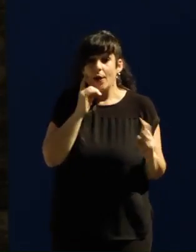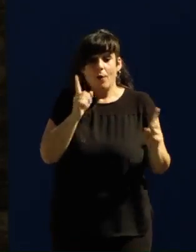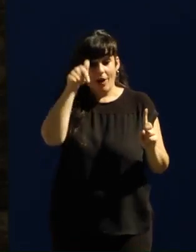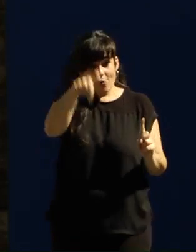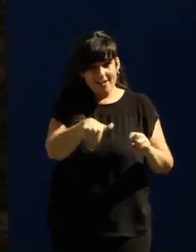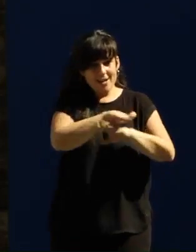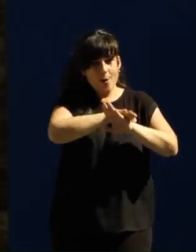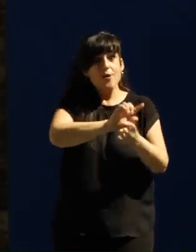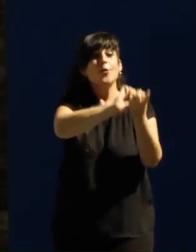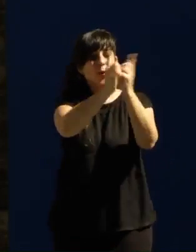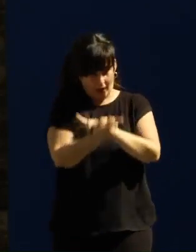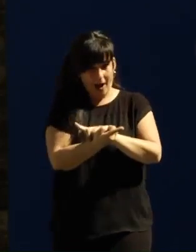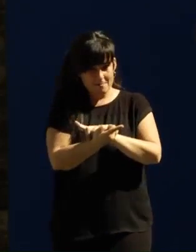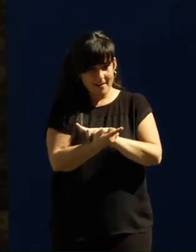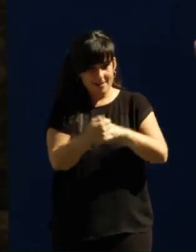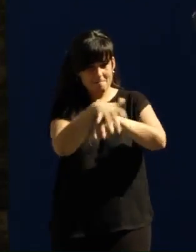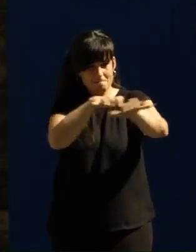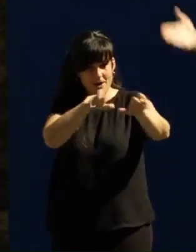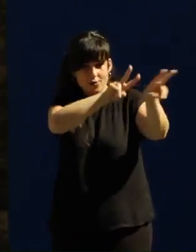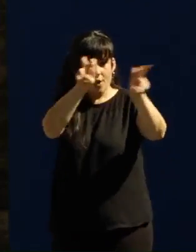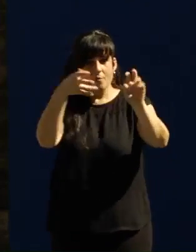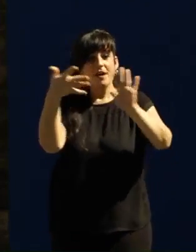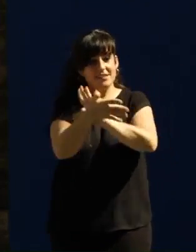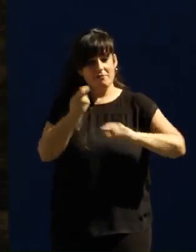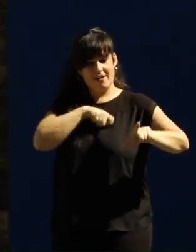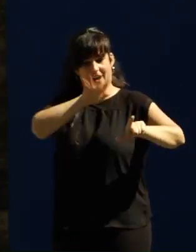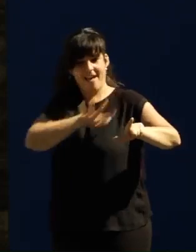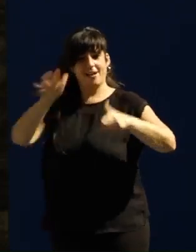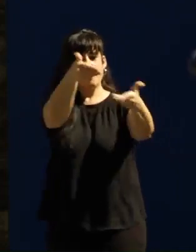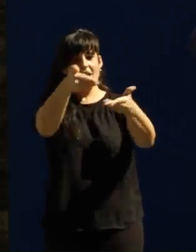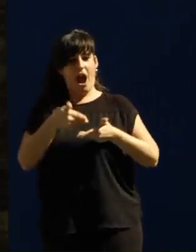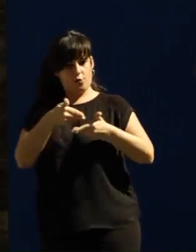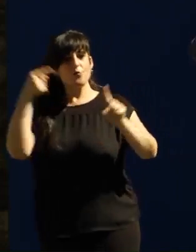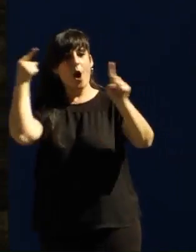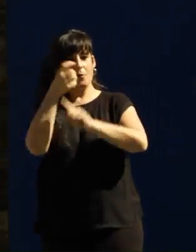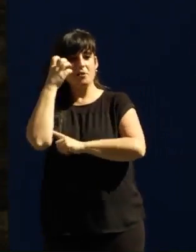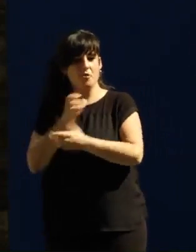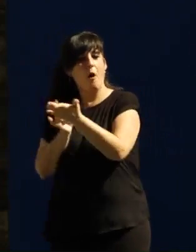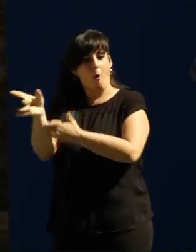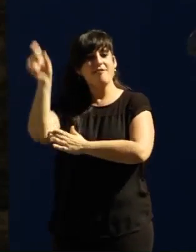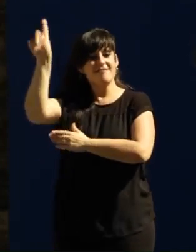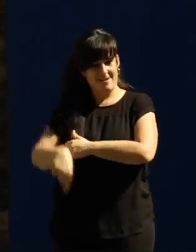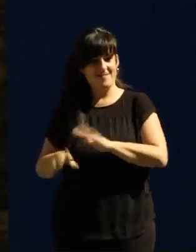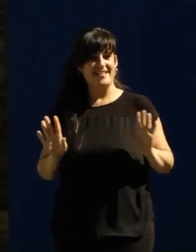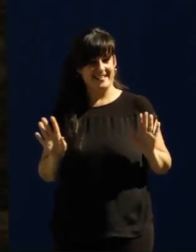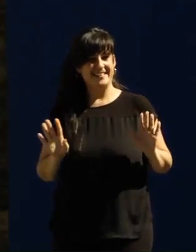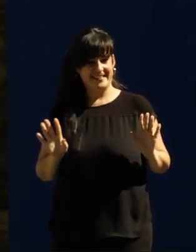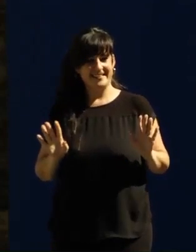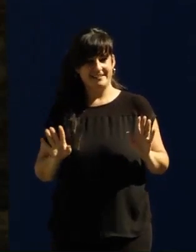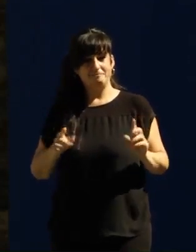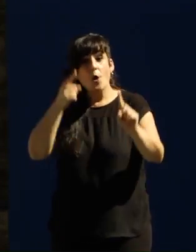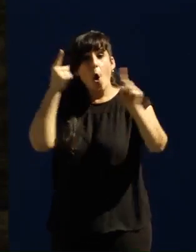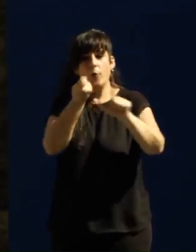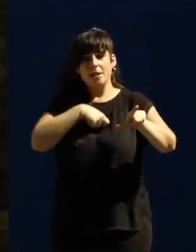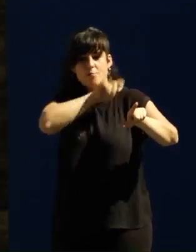cambio, si aquí hay una mayoría popular nueva, nos echáis una mano para echar a vuestro paisano, nos echáis una mano para construir también